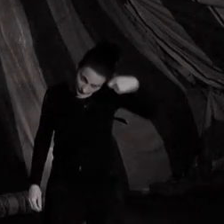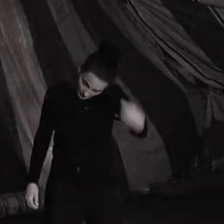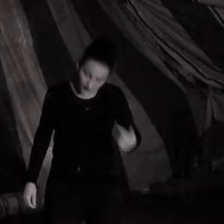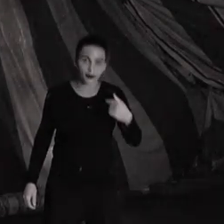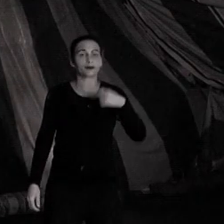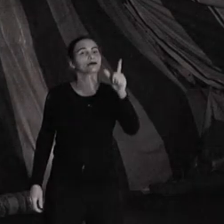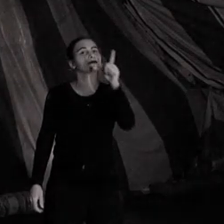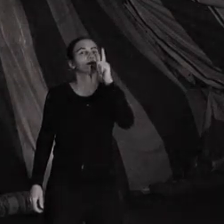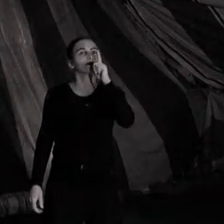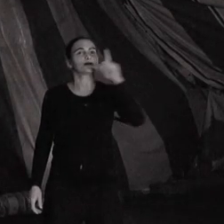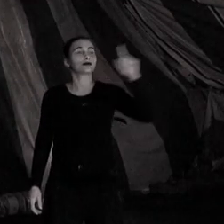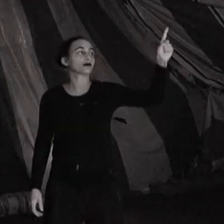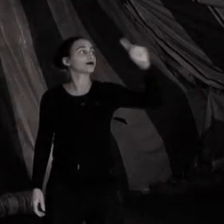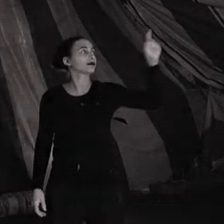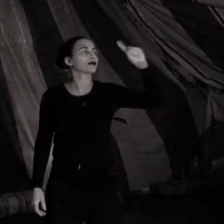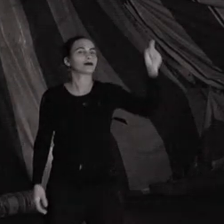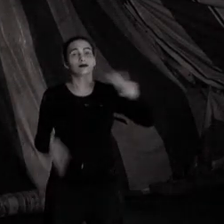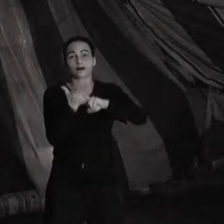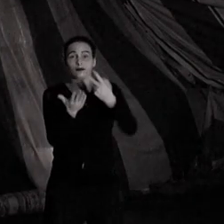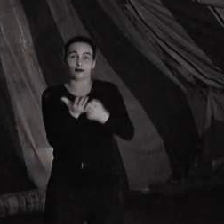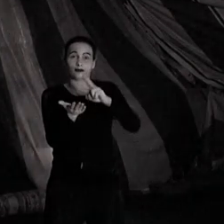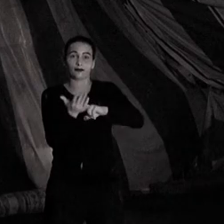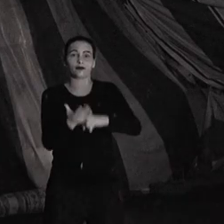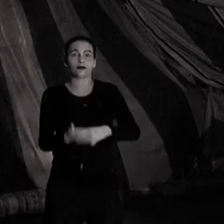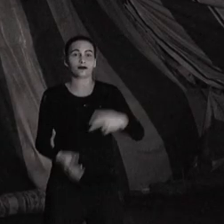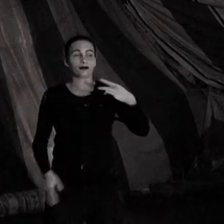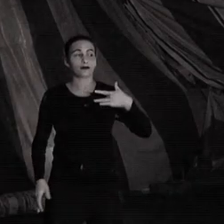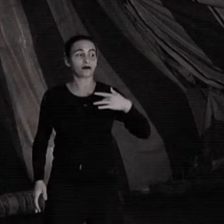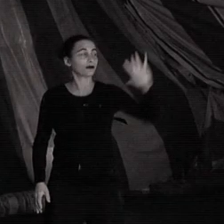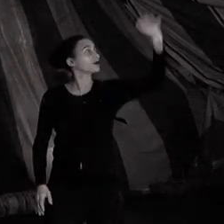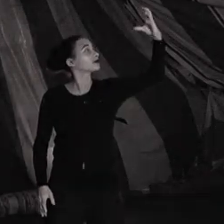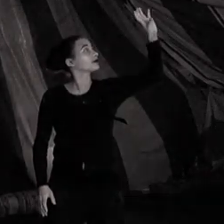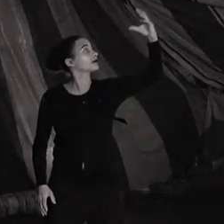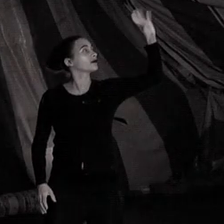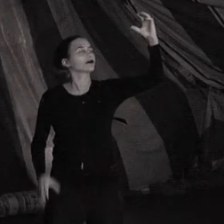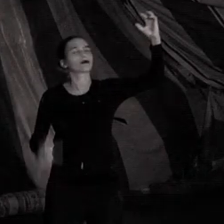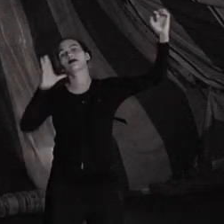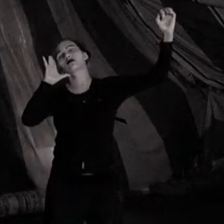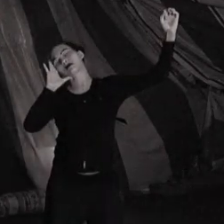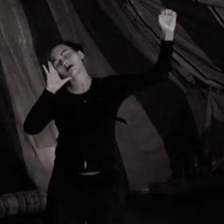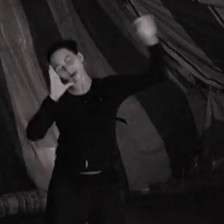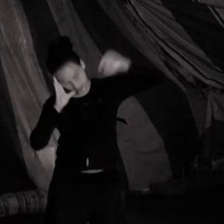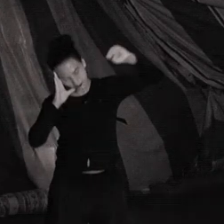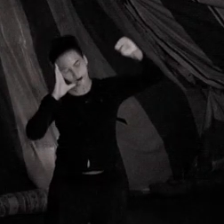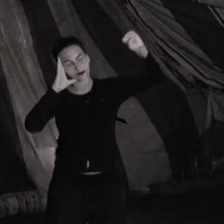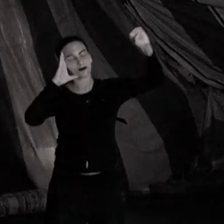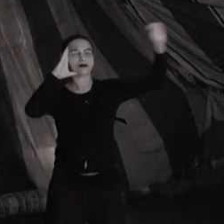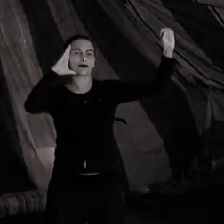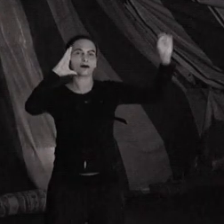Enchanté-moi, je suis Lucie, je collectionne les insomnies, droit au cœur j'ai des coups de soleil, que j'attrape pendant mon sommeil,